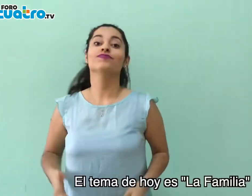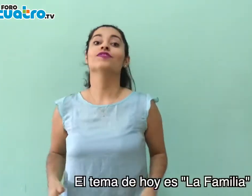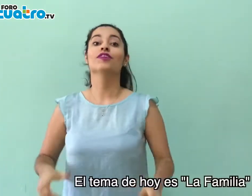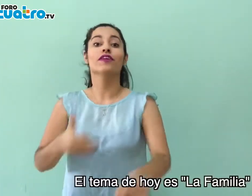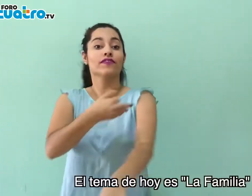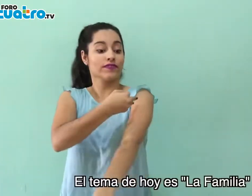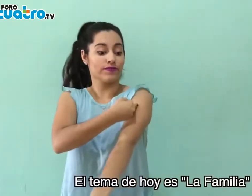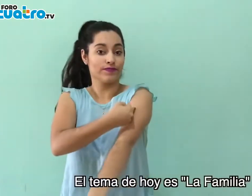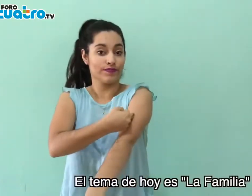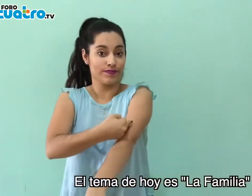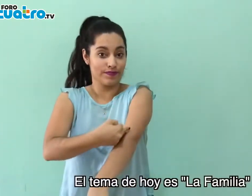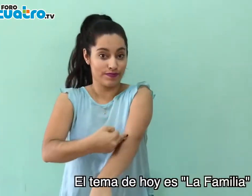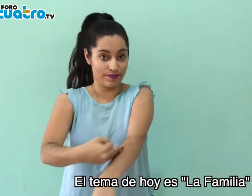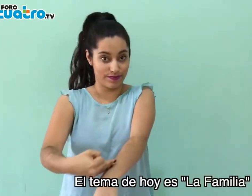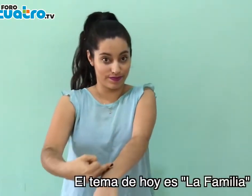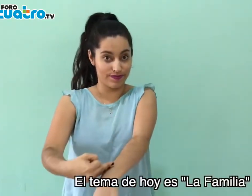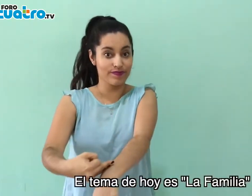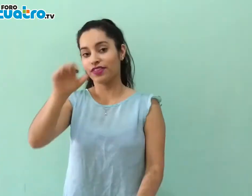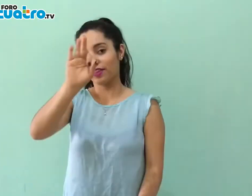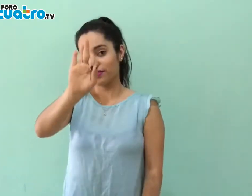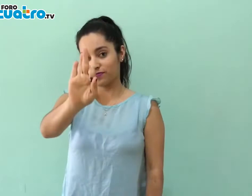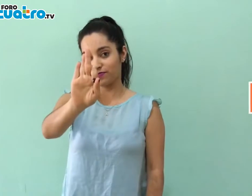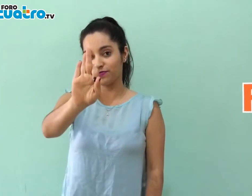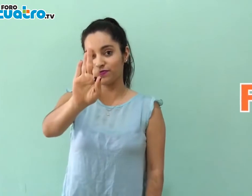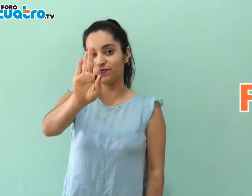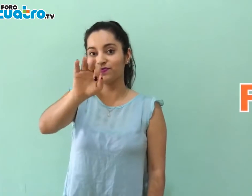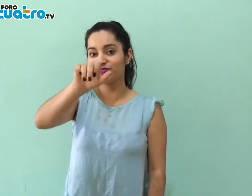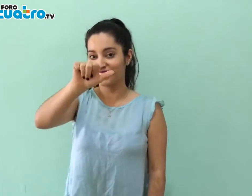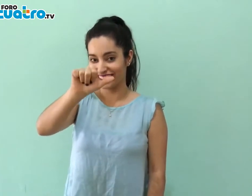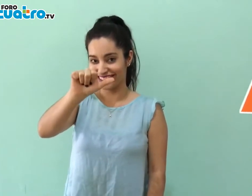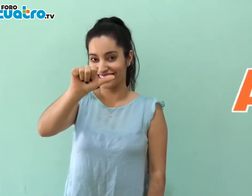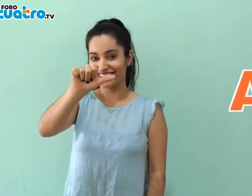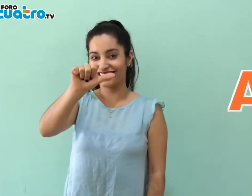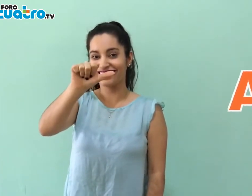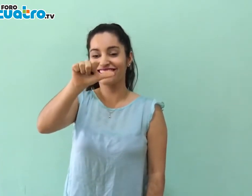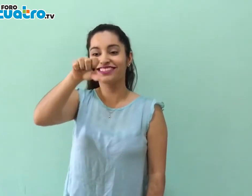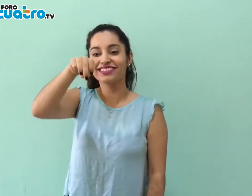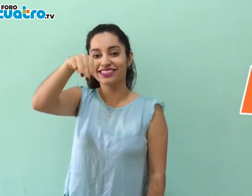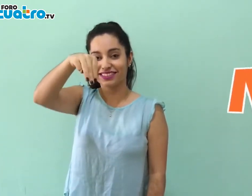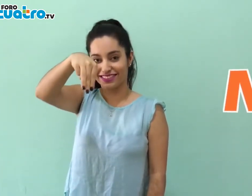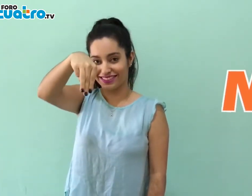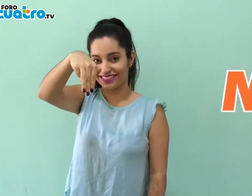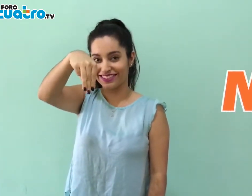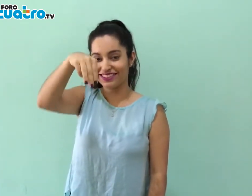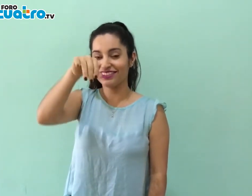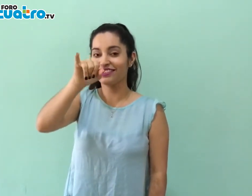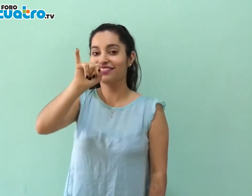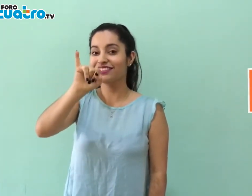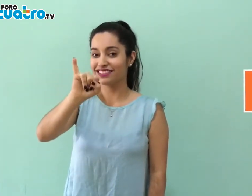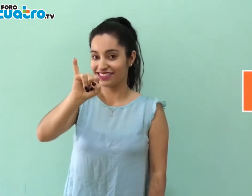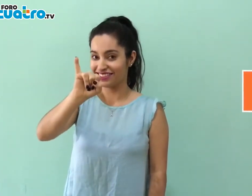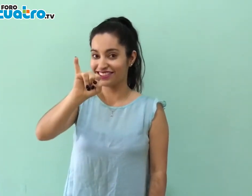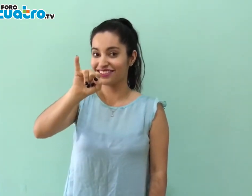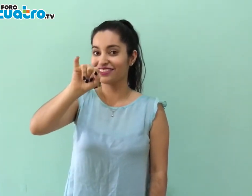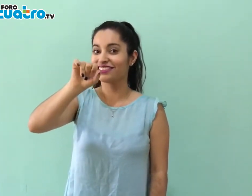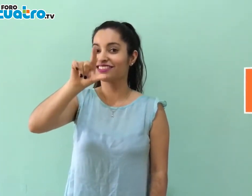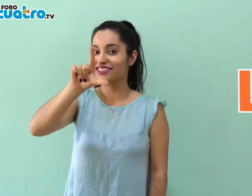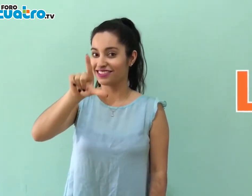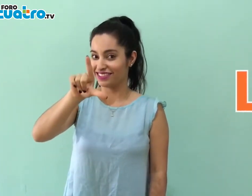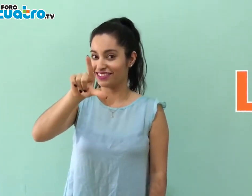que tanto oyentes como personas sordas, ya que hay algunas personas sordas que no conocen esta lengua, sería mucho más